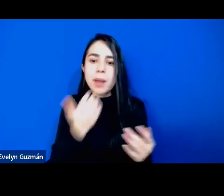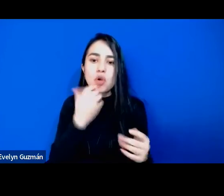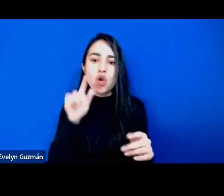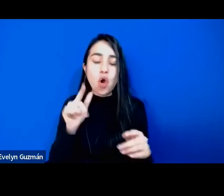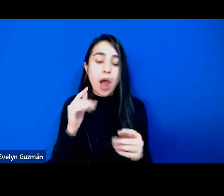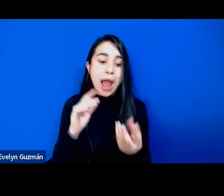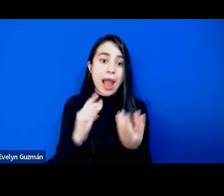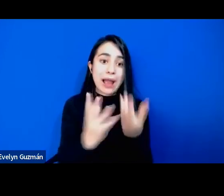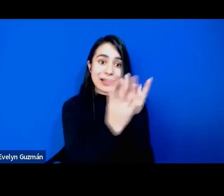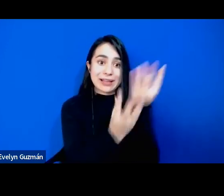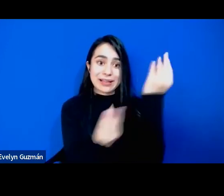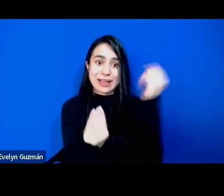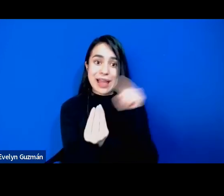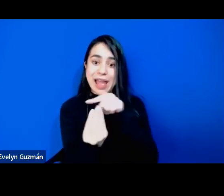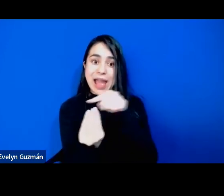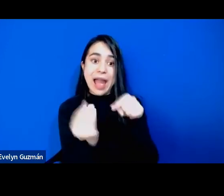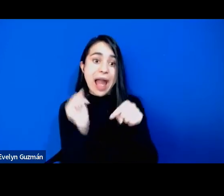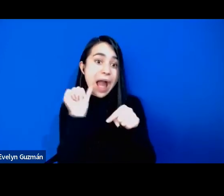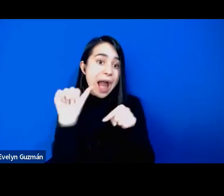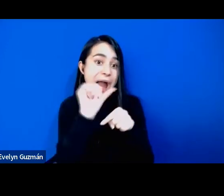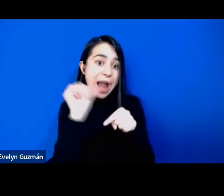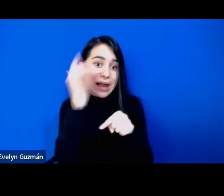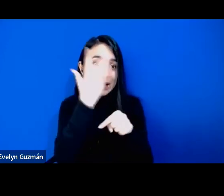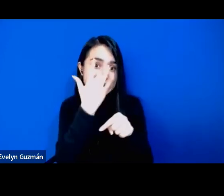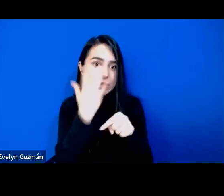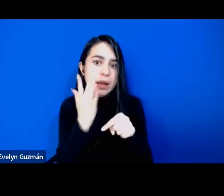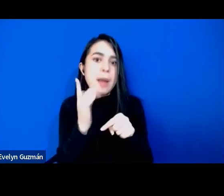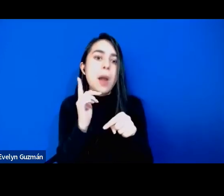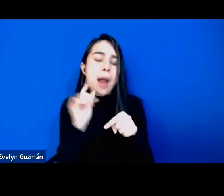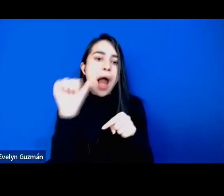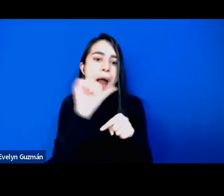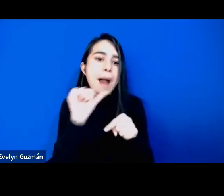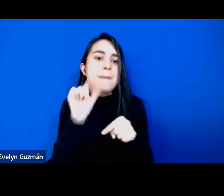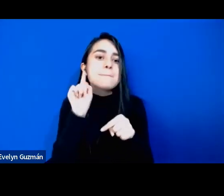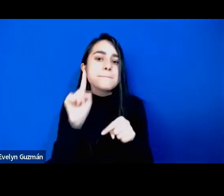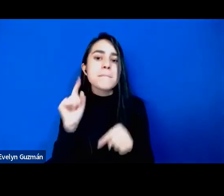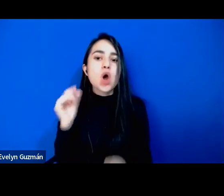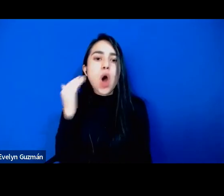mujer cuando las mujeres negras no han ocupado esa categoría?